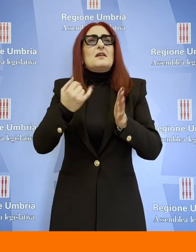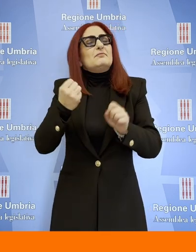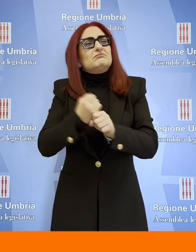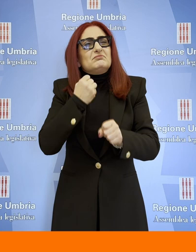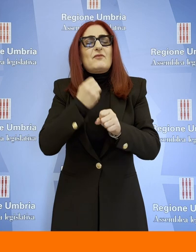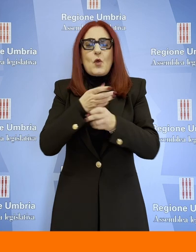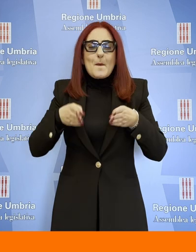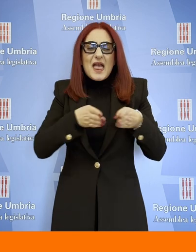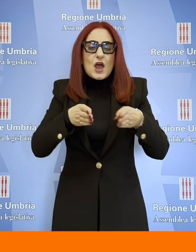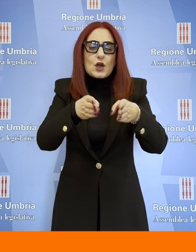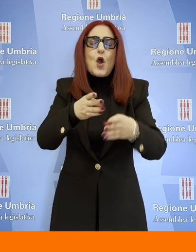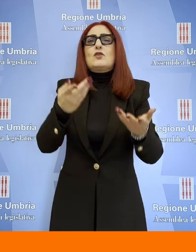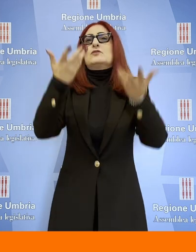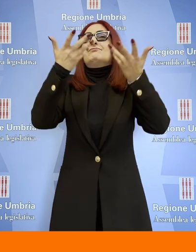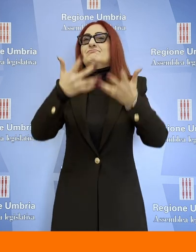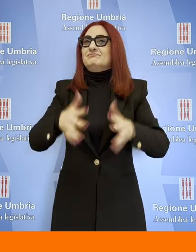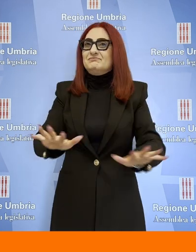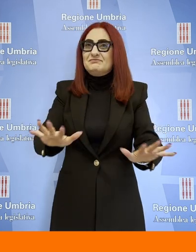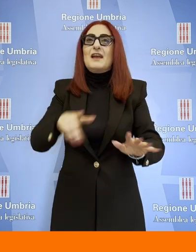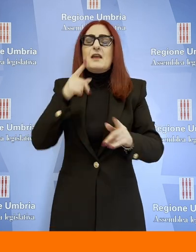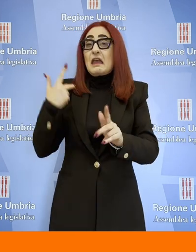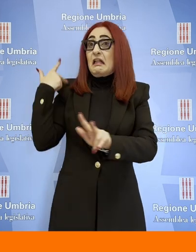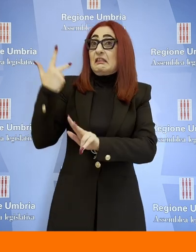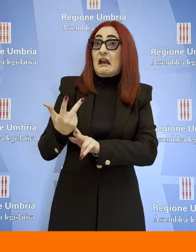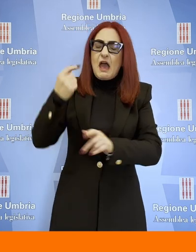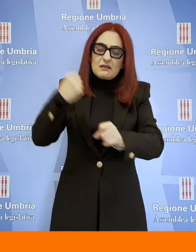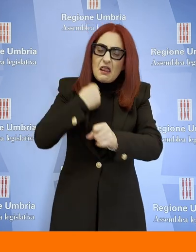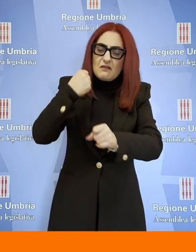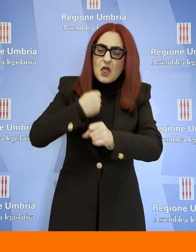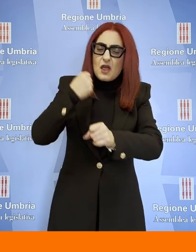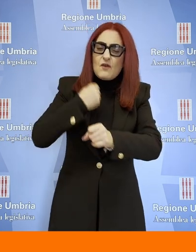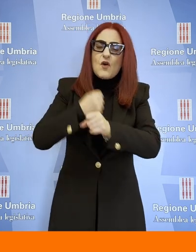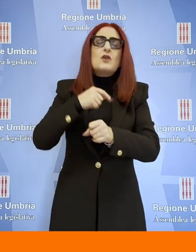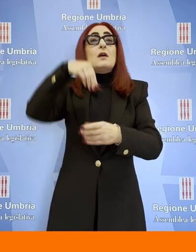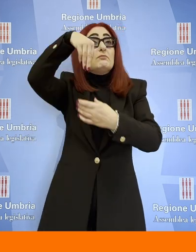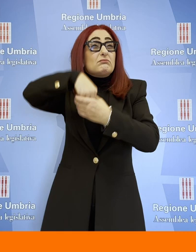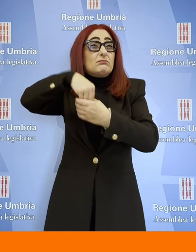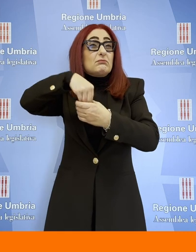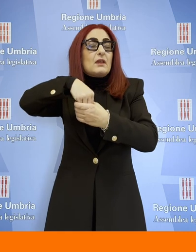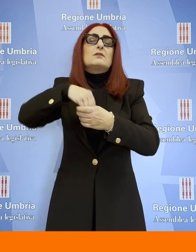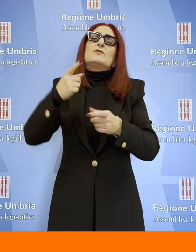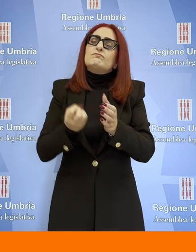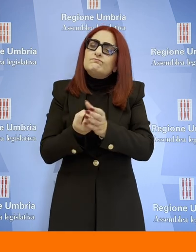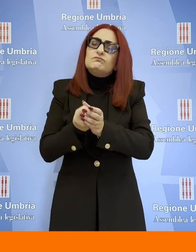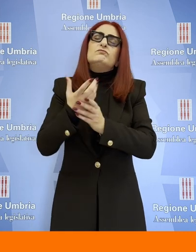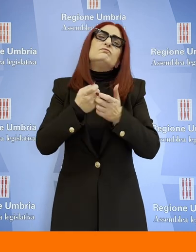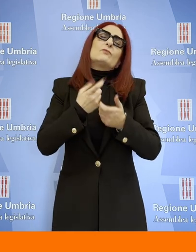ultimi tre anni del nostro lavoro, all'interno del quale abbiamo sviluppato finalmente una riforma importante dello Statuto in termini di grande